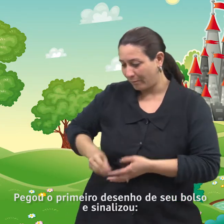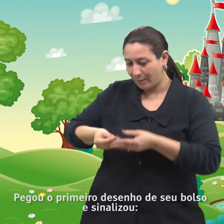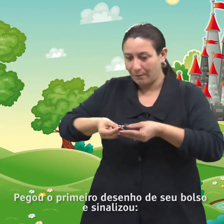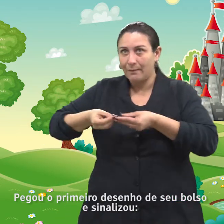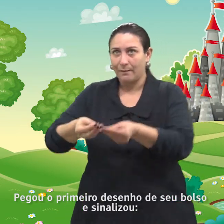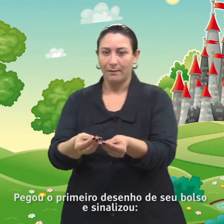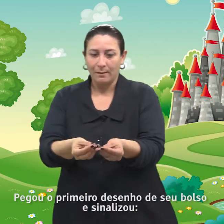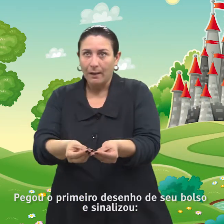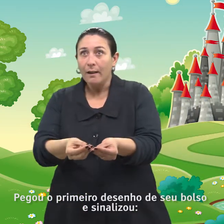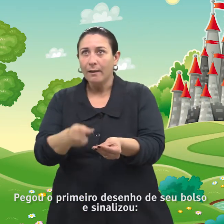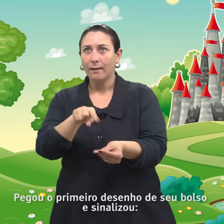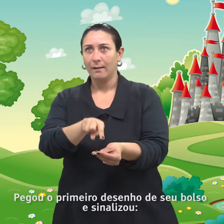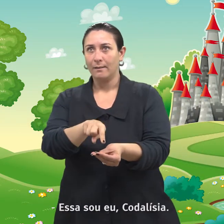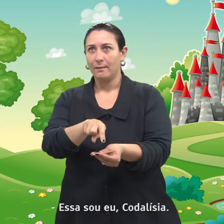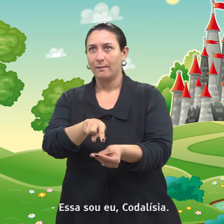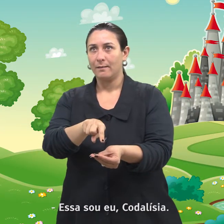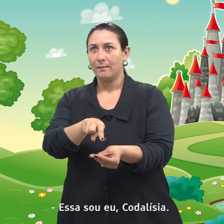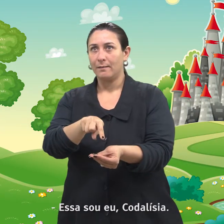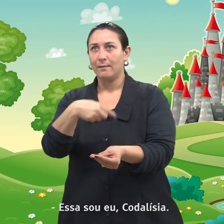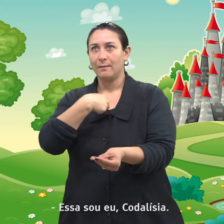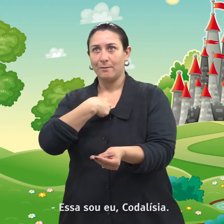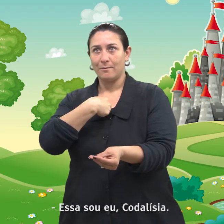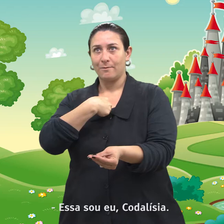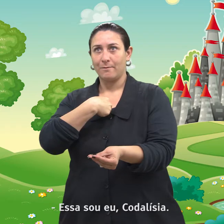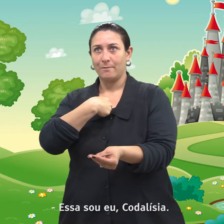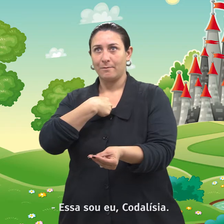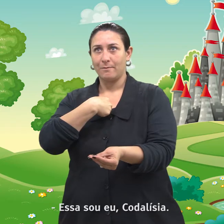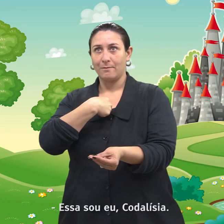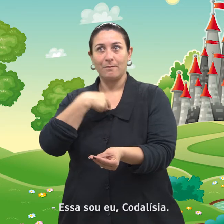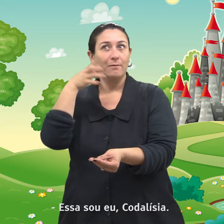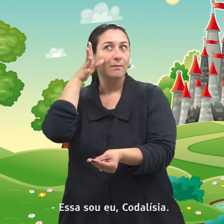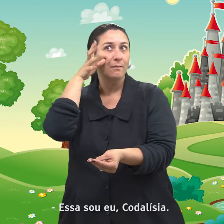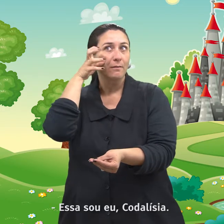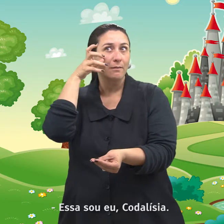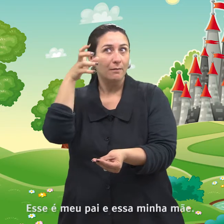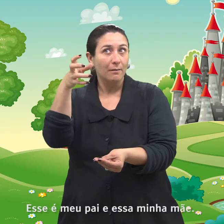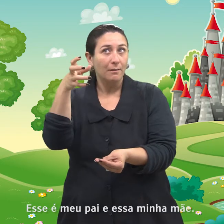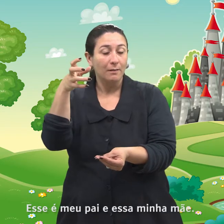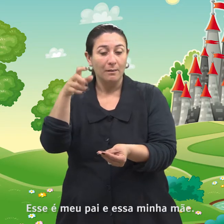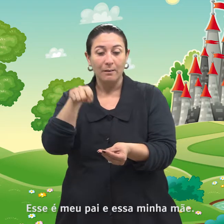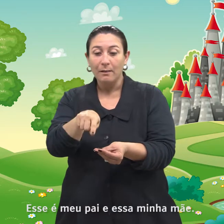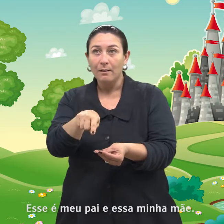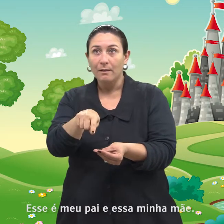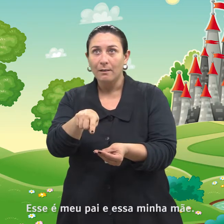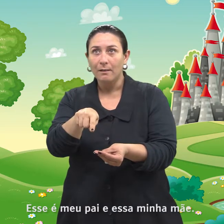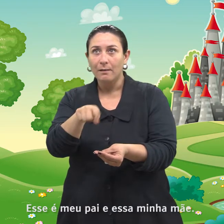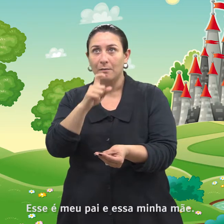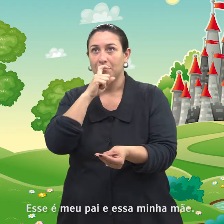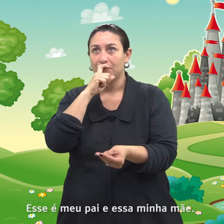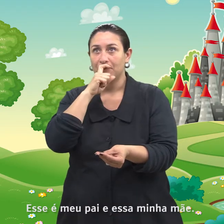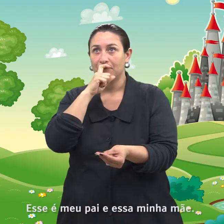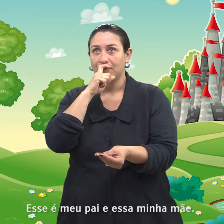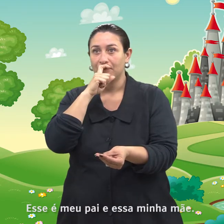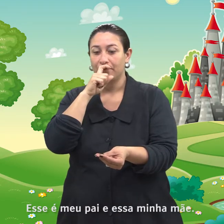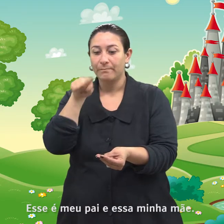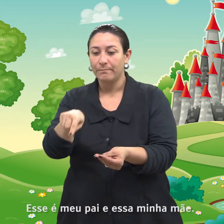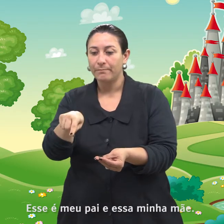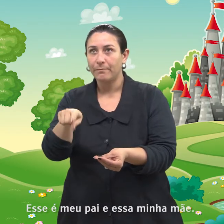e sinalizou. Essa sou eu, Codalísia. Esse é meu pai e essa minha